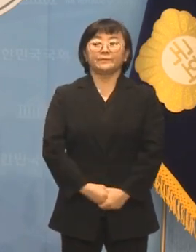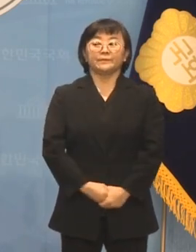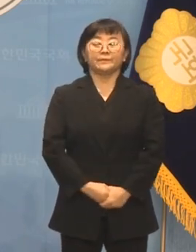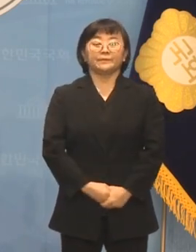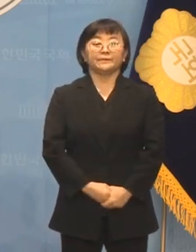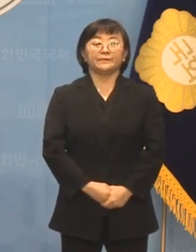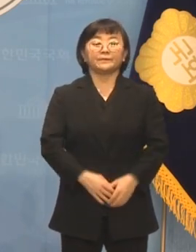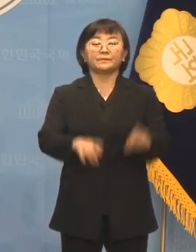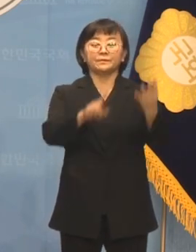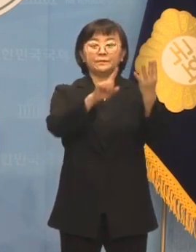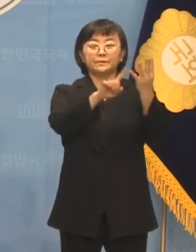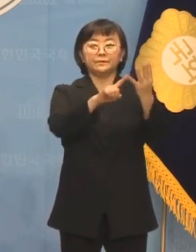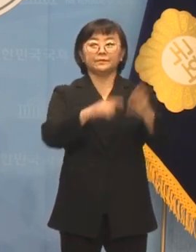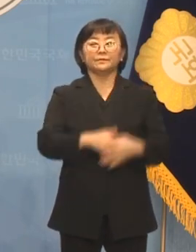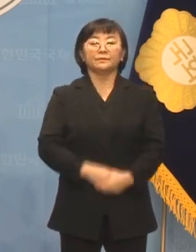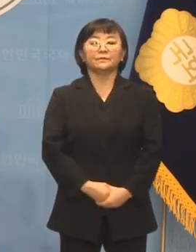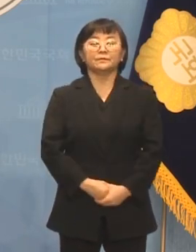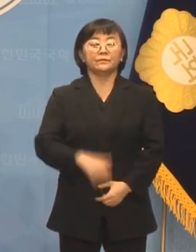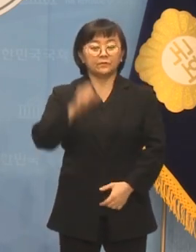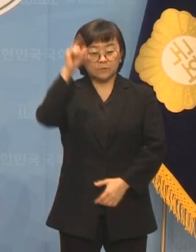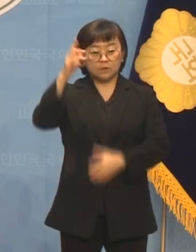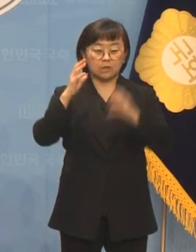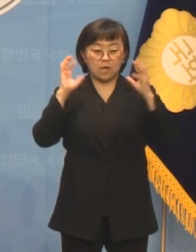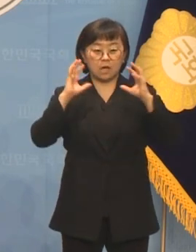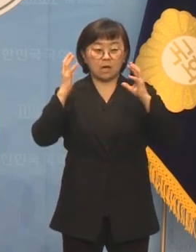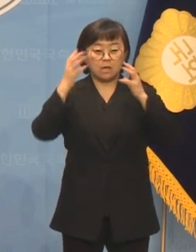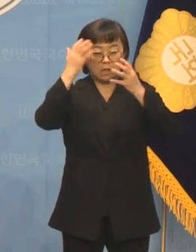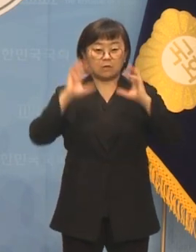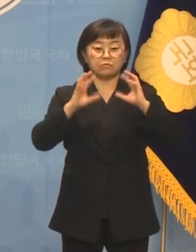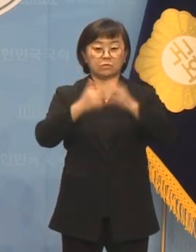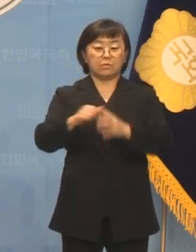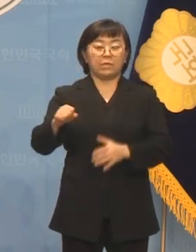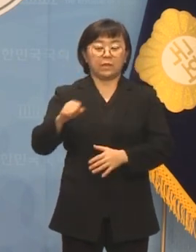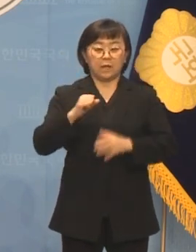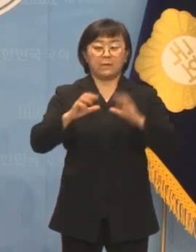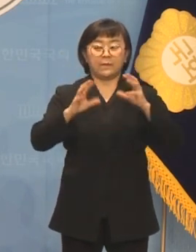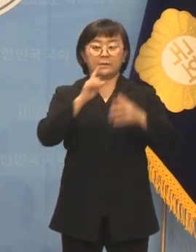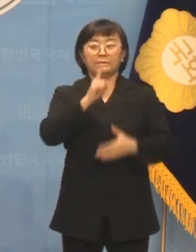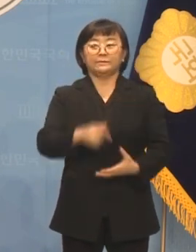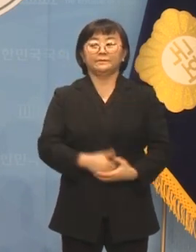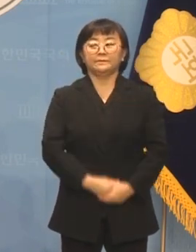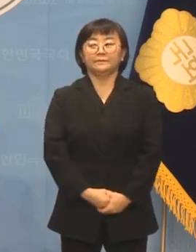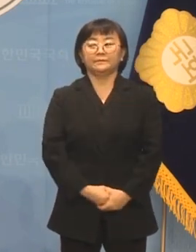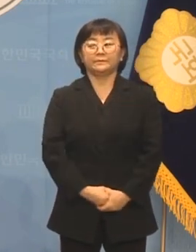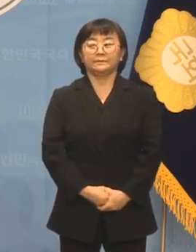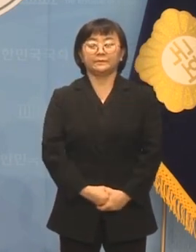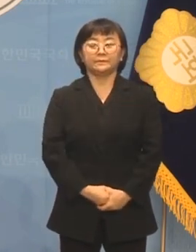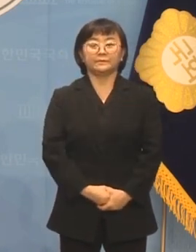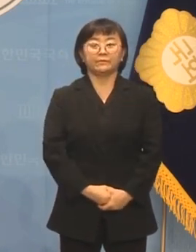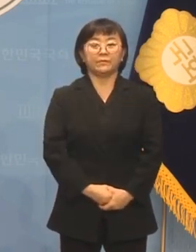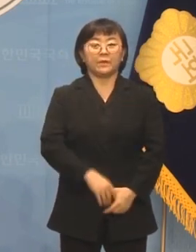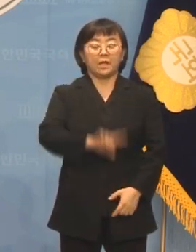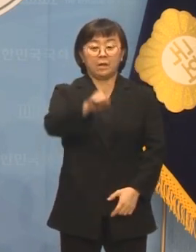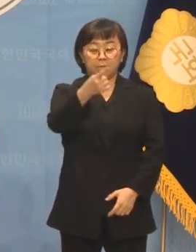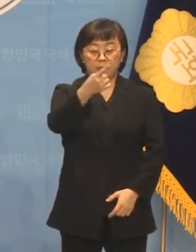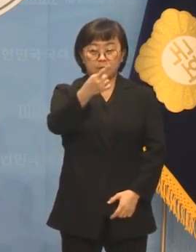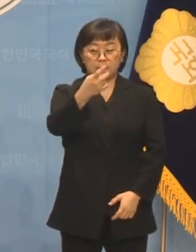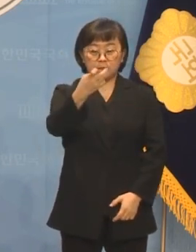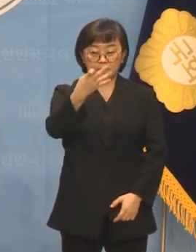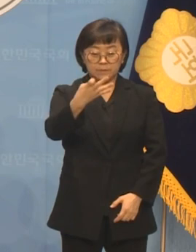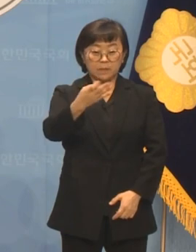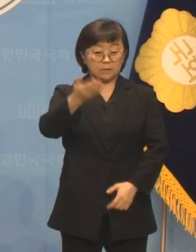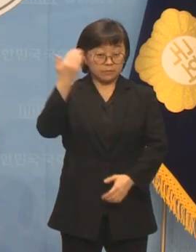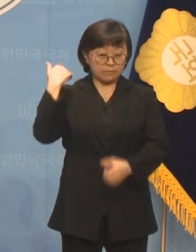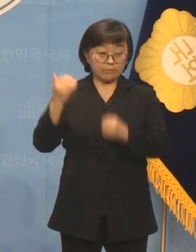네 번째 위대한 대한민국 강한 대한민국입니다. 114년 전